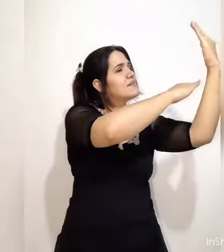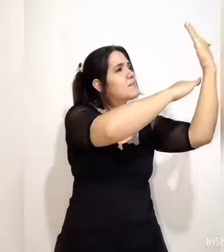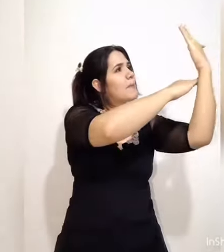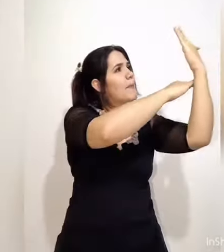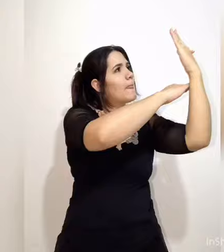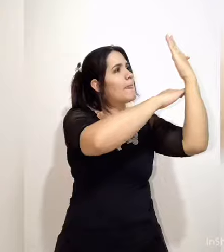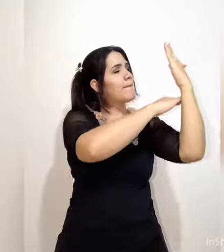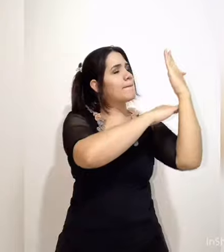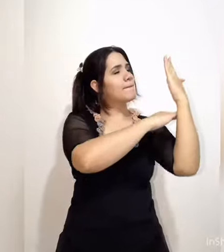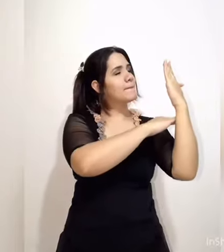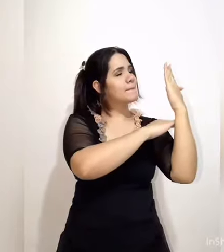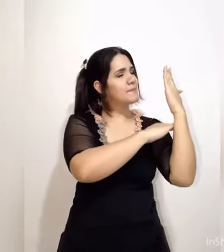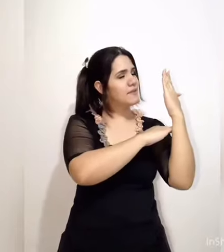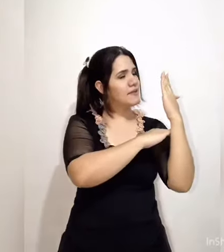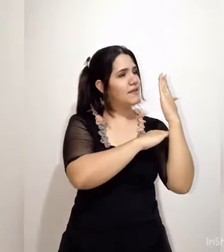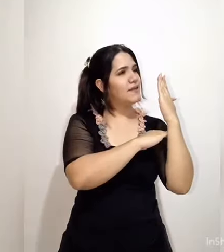meu grande Rei